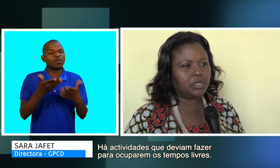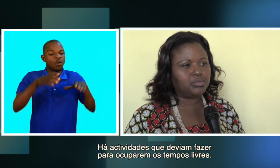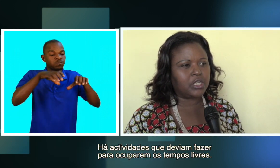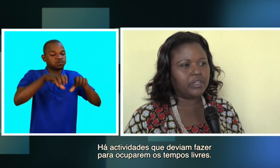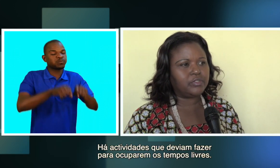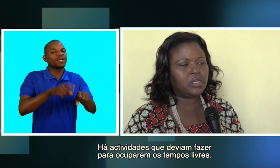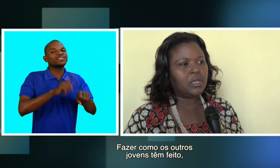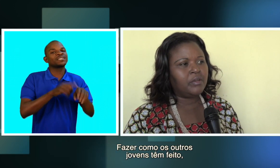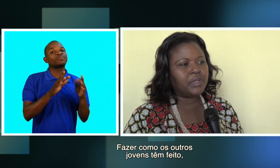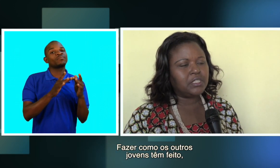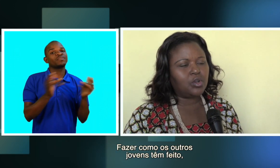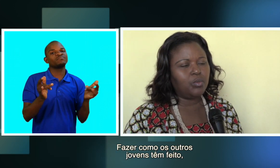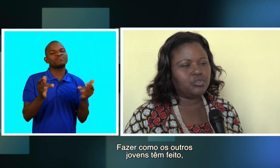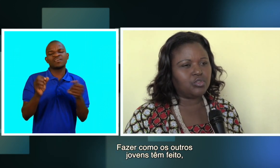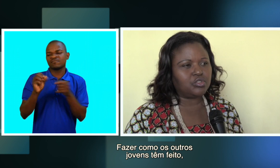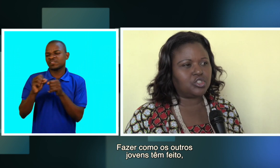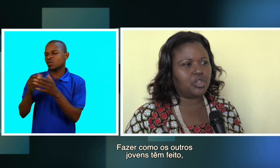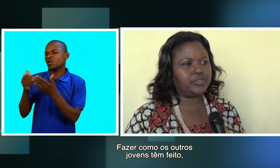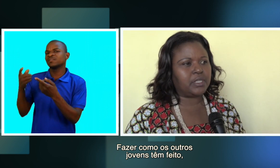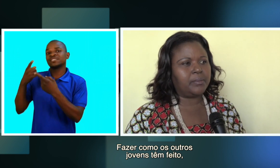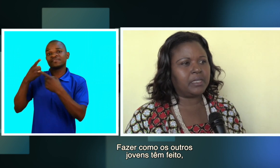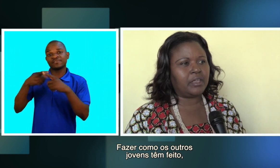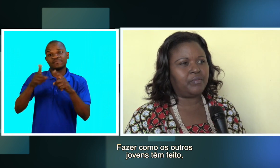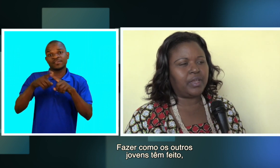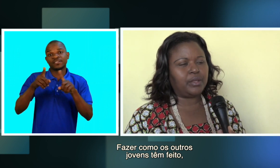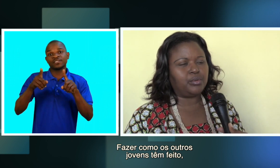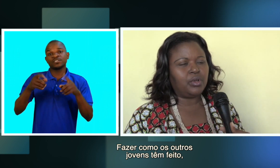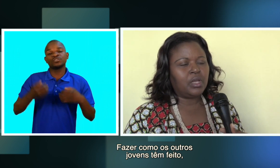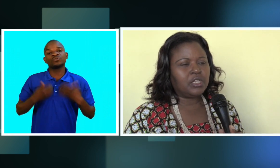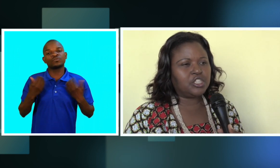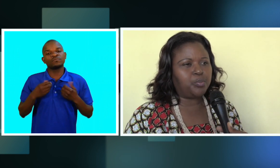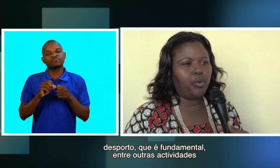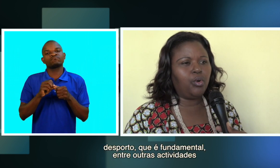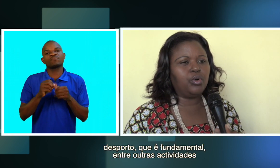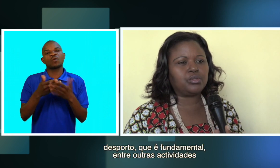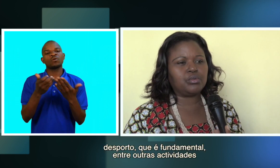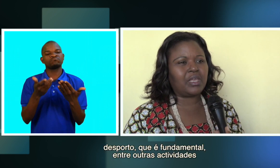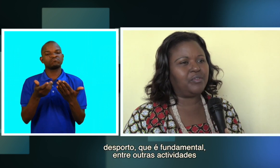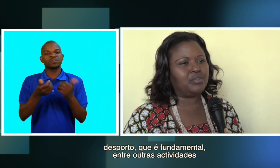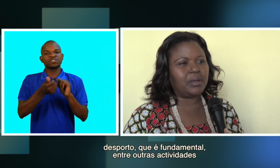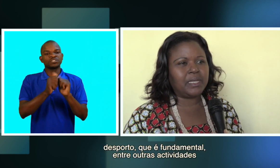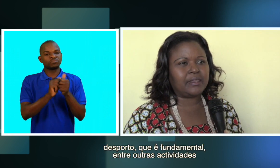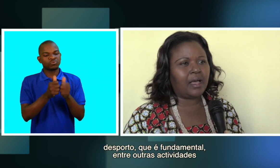termos livres. Fazer como os outros jovens também têm feito. Desporto, que é fundamental.